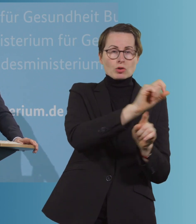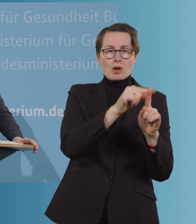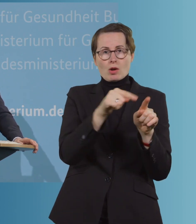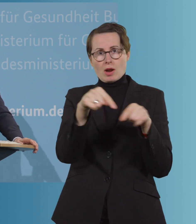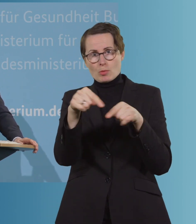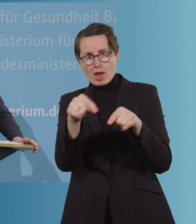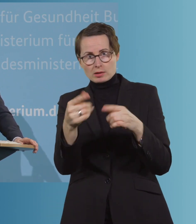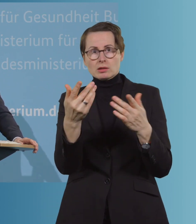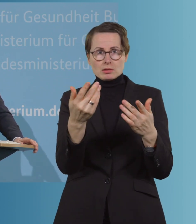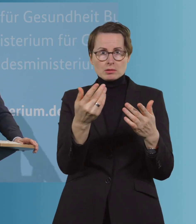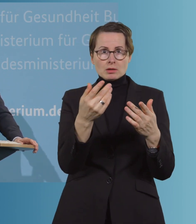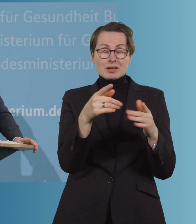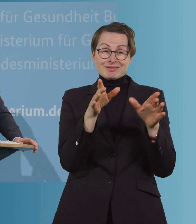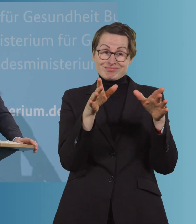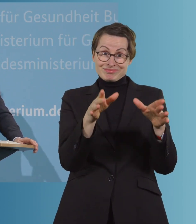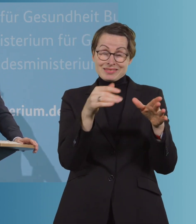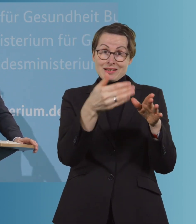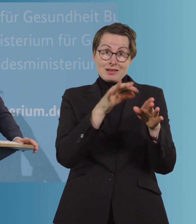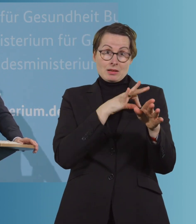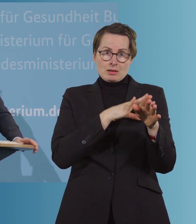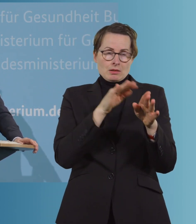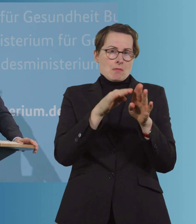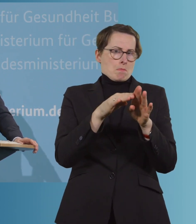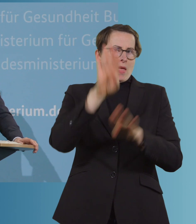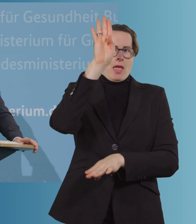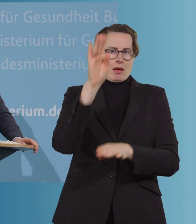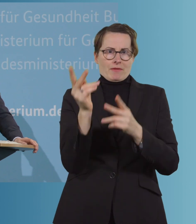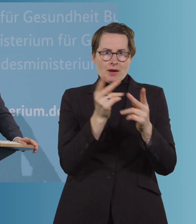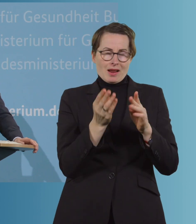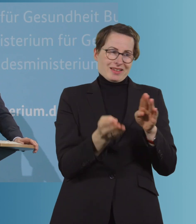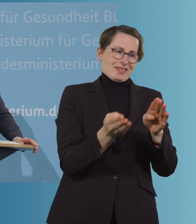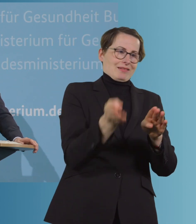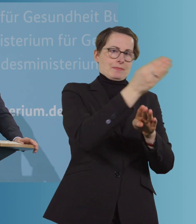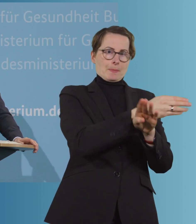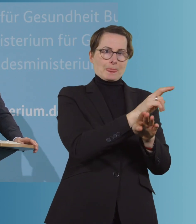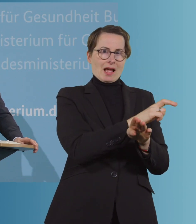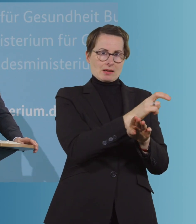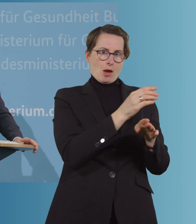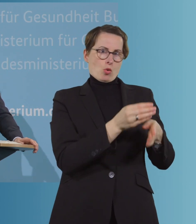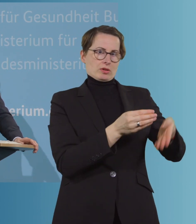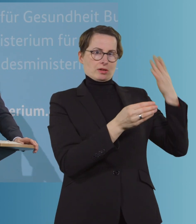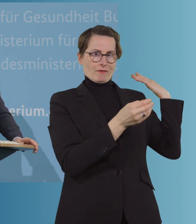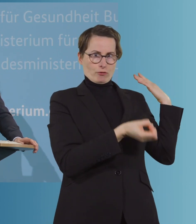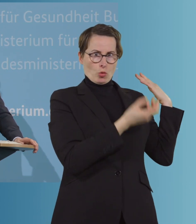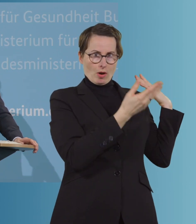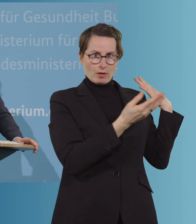ganzen Ausgestaltung her viel umfassender gewesen ist als die Prämie im Krankenhausbereich. Die letzten Auszahlungen haben im Dezember,